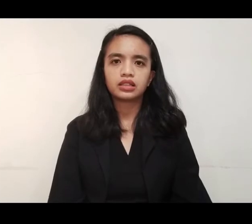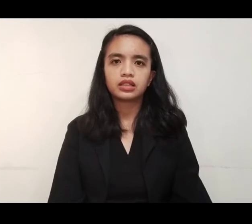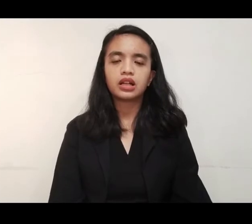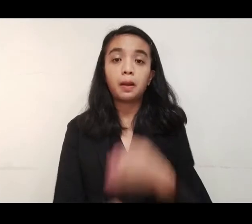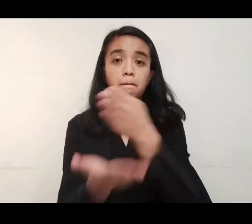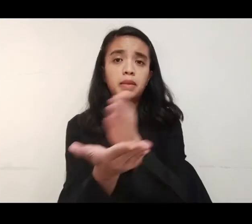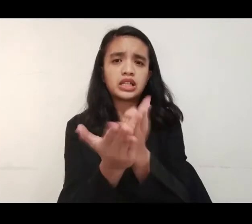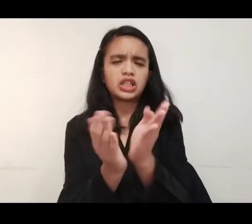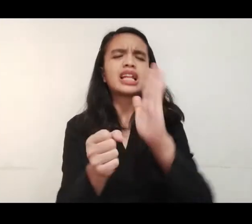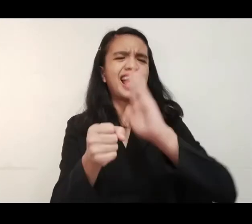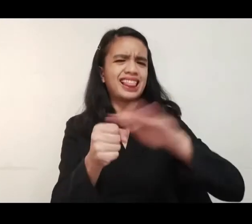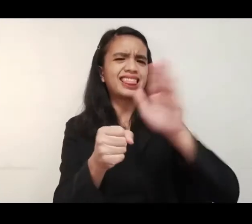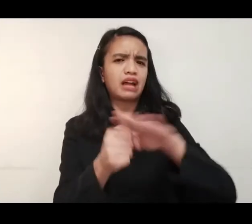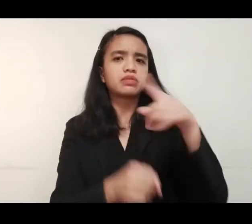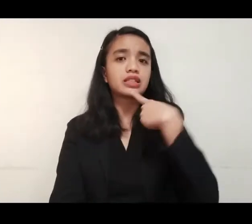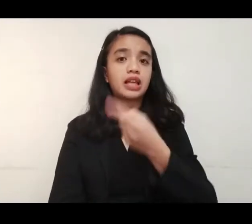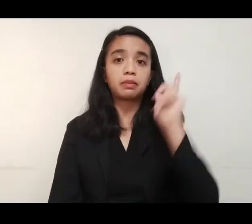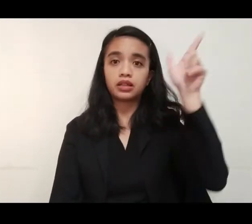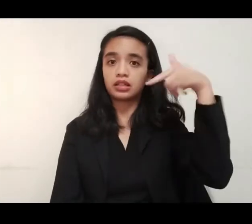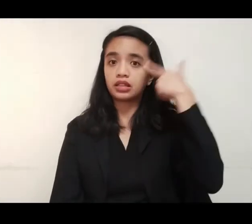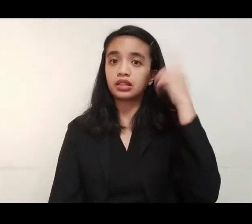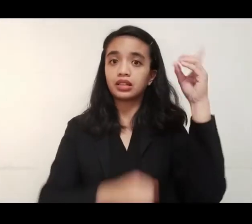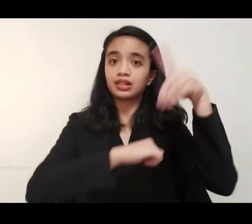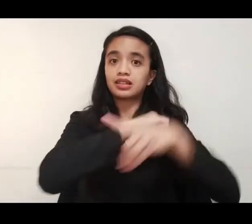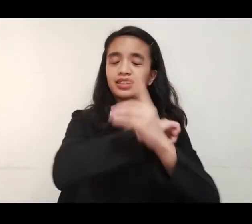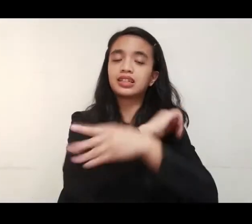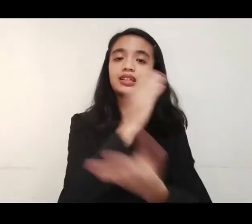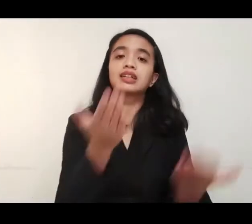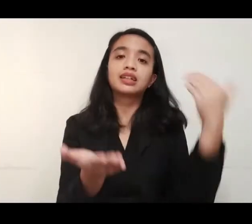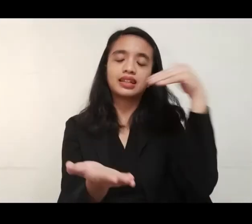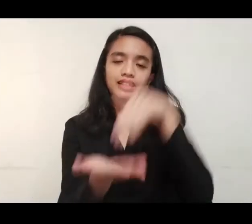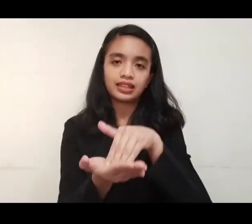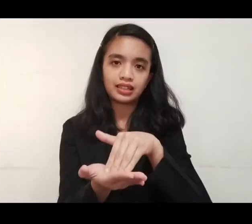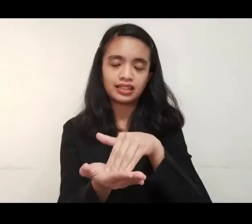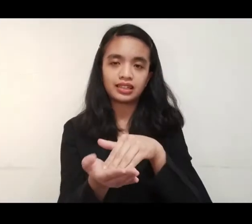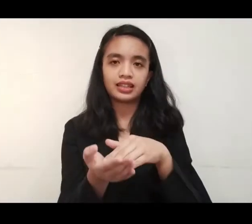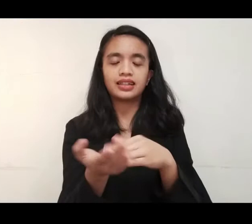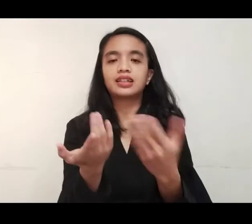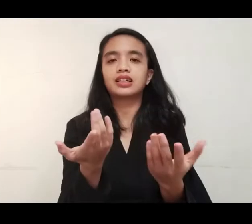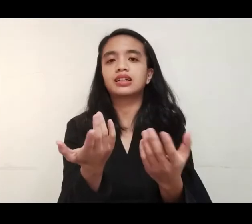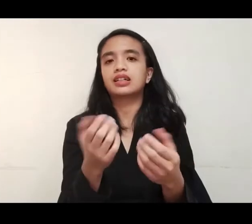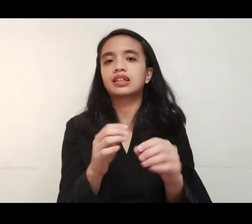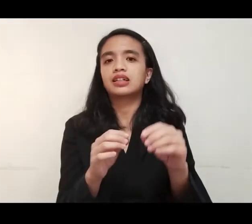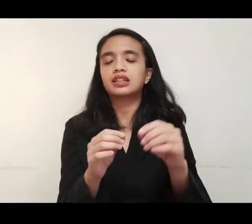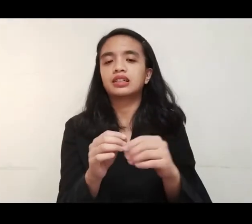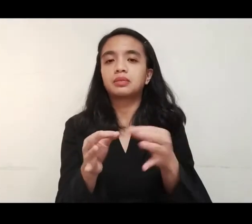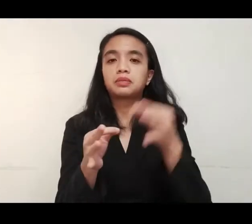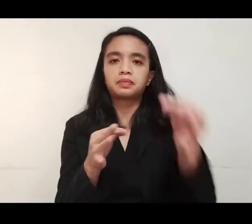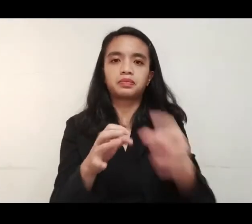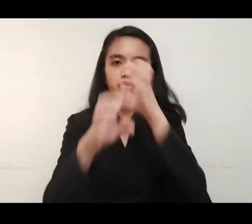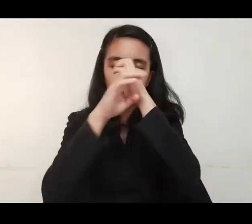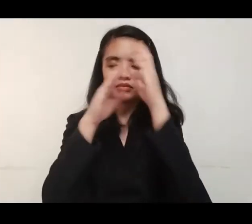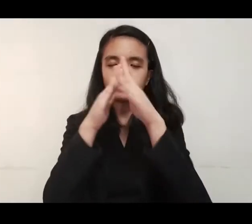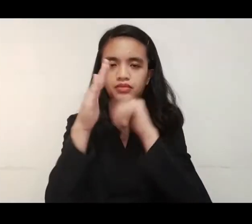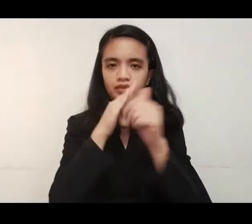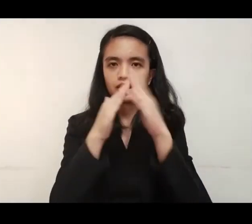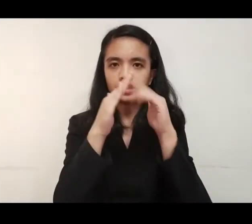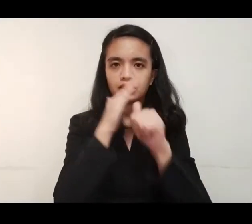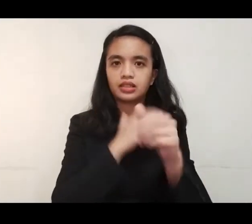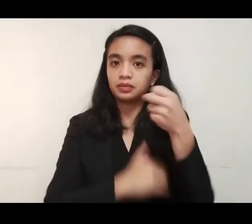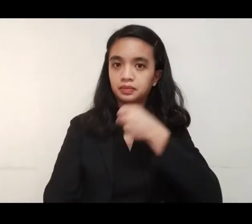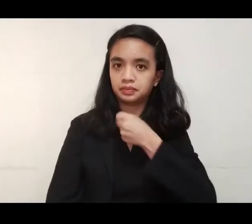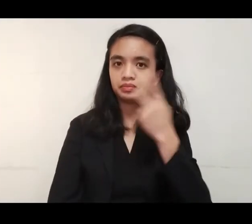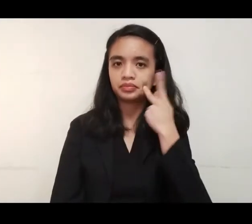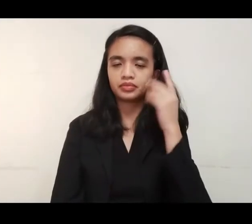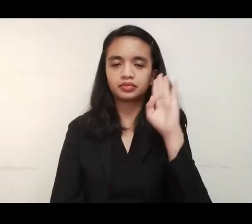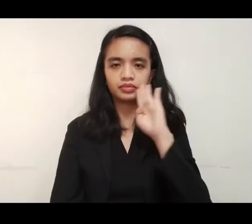Sapat na pondo, tiniyak ng lokal na pamahalaan ng Dagupan City kasunod ng muling pagpapalawig ng ECQ. Silipin sa report ni